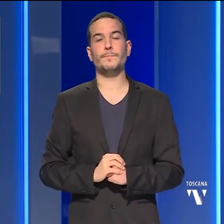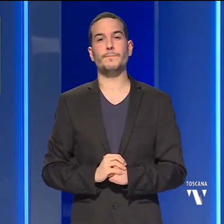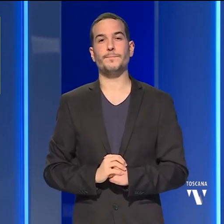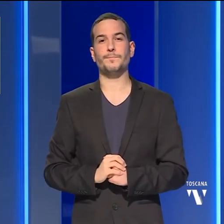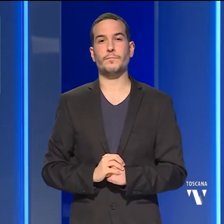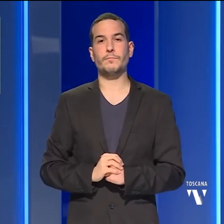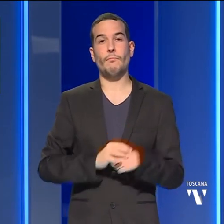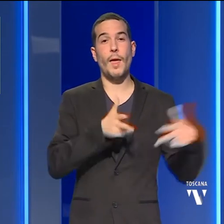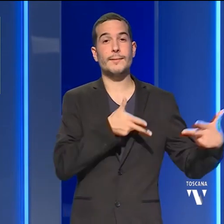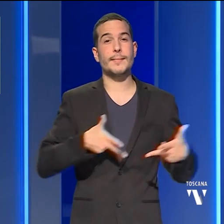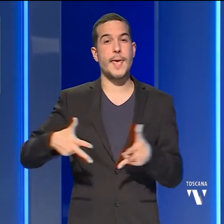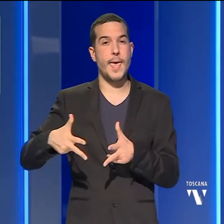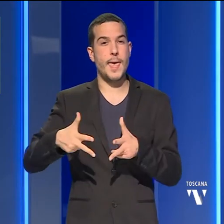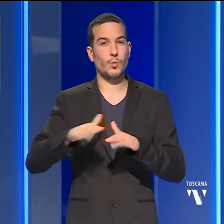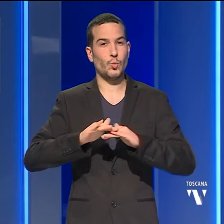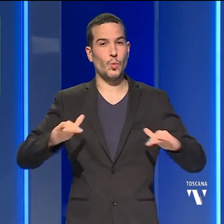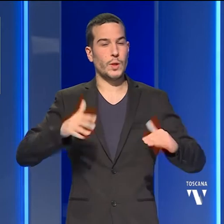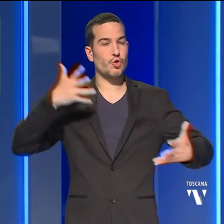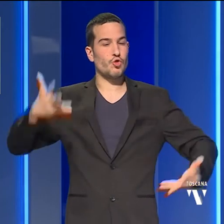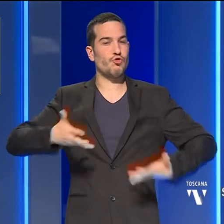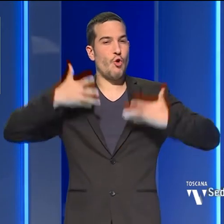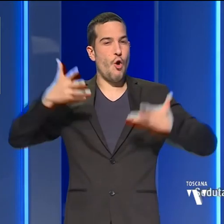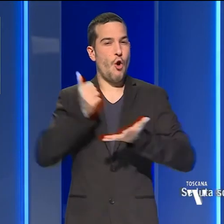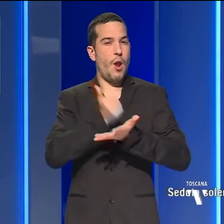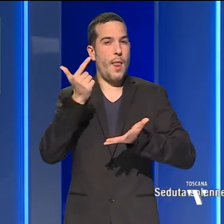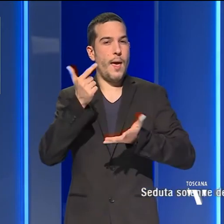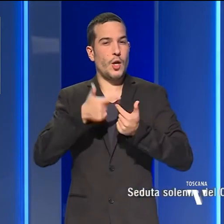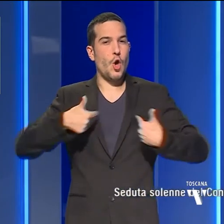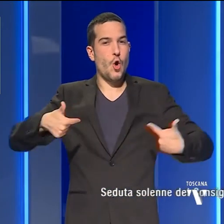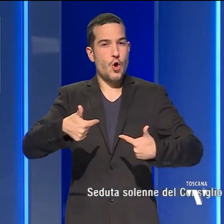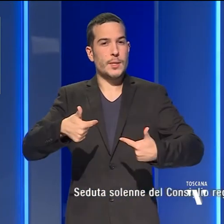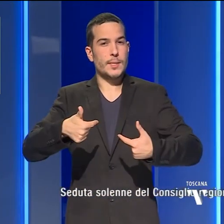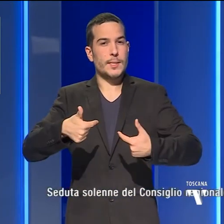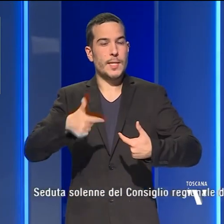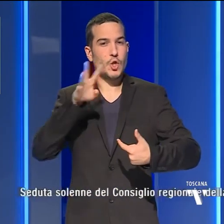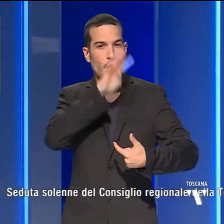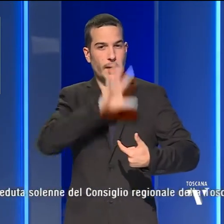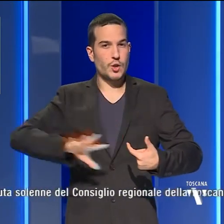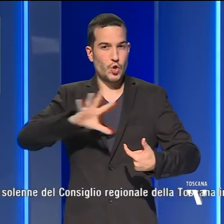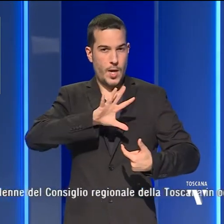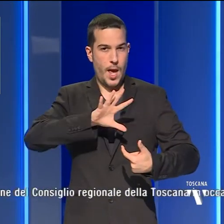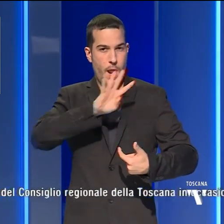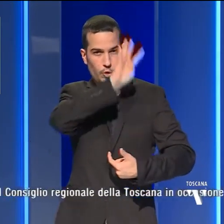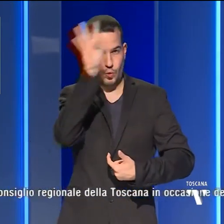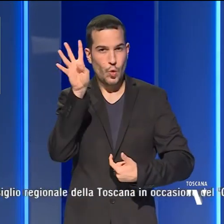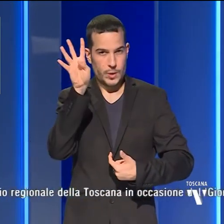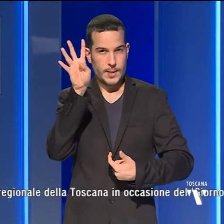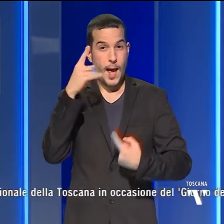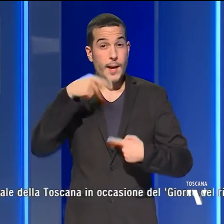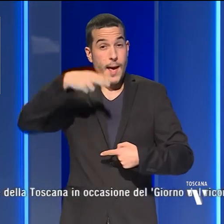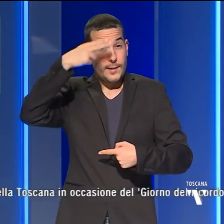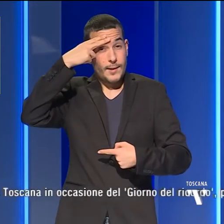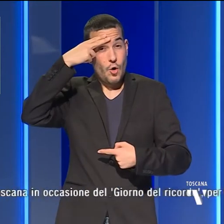Seduta solenne del Consiglio regionale della Toscana in occasione del giorno del ricordo per le